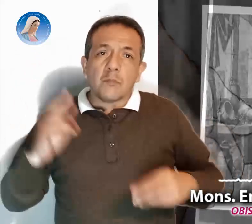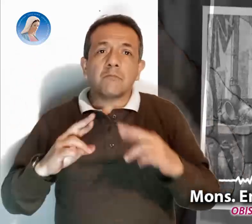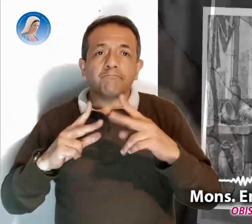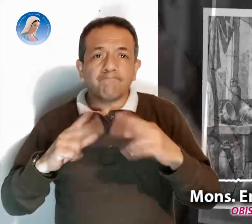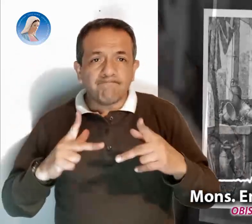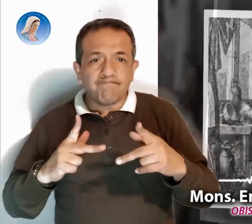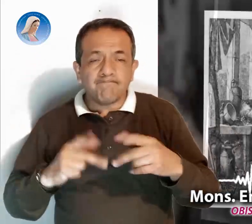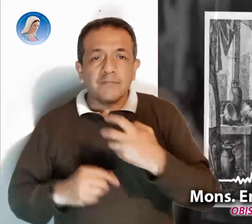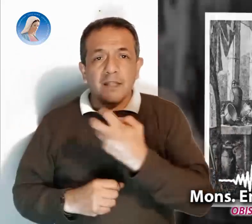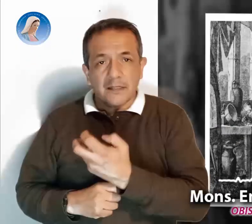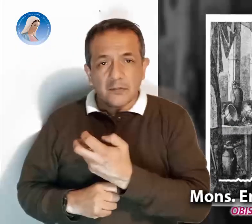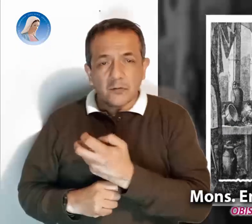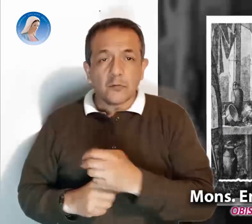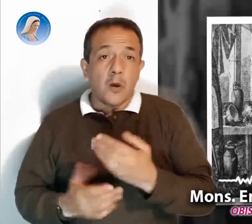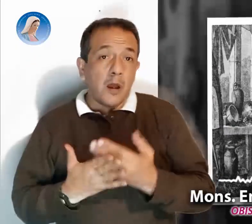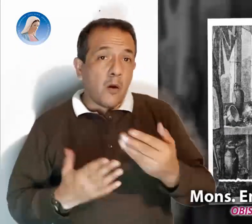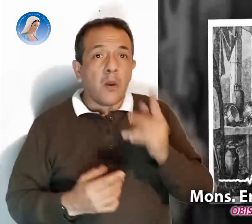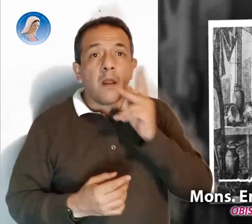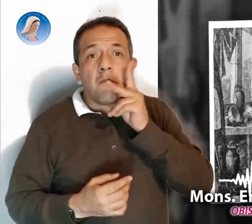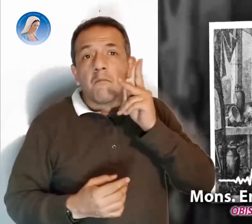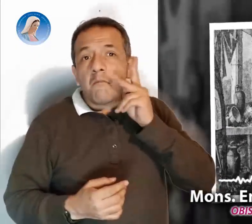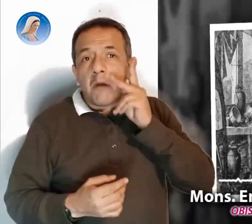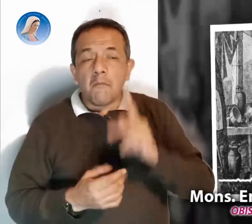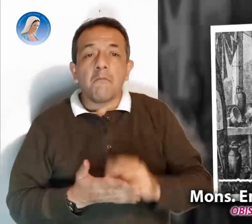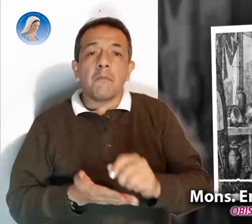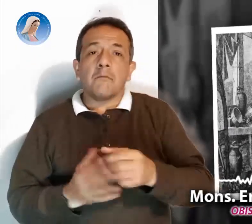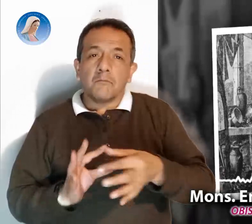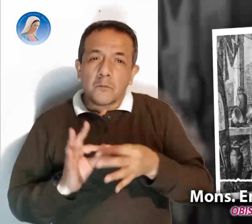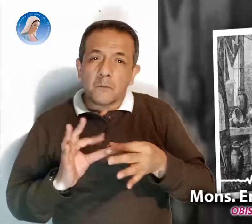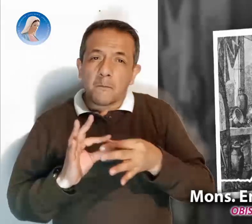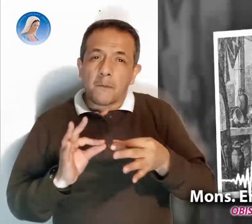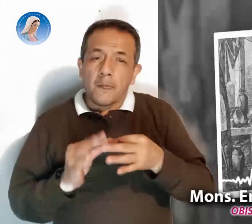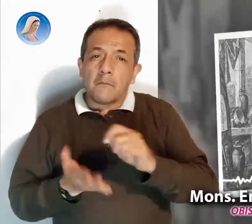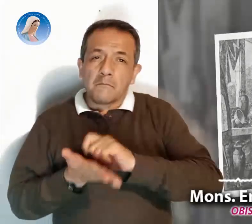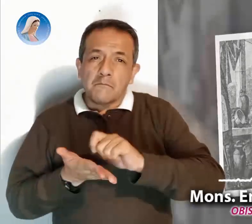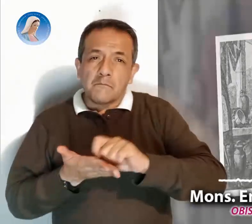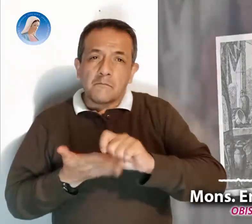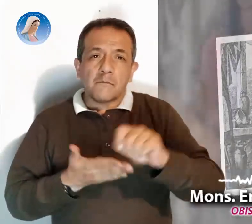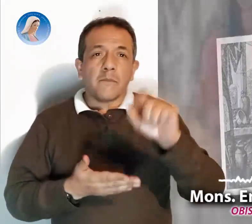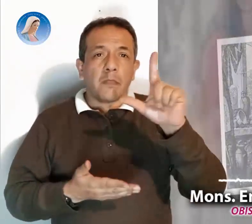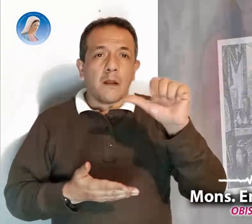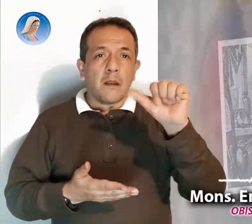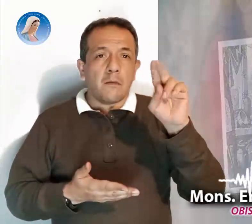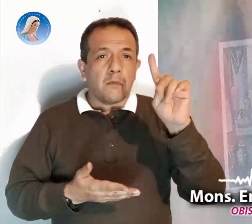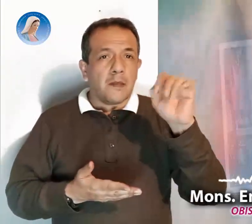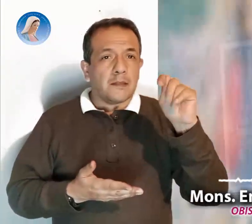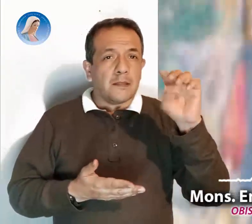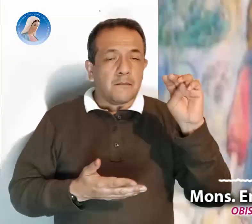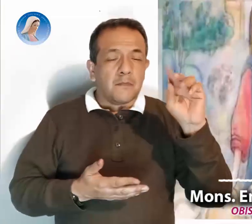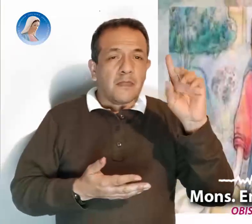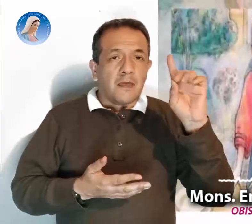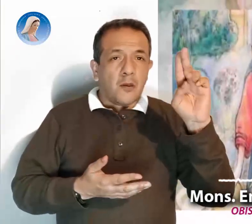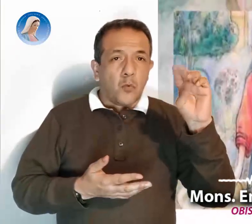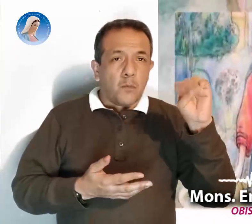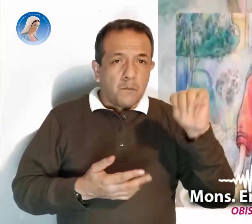ahora el Papa nos ha recordado en esa exhortación laudate deum. Quizás San